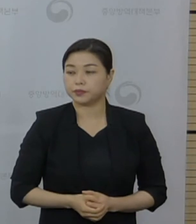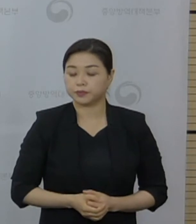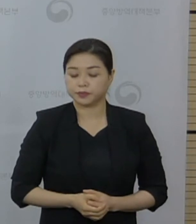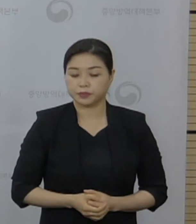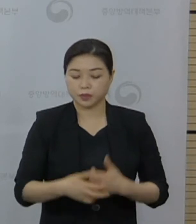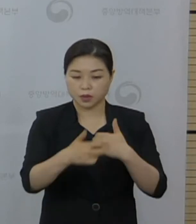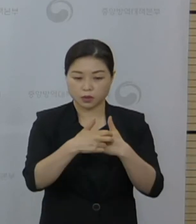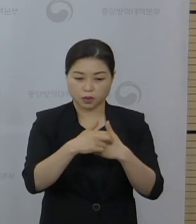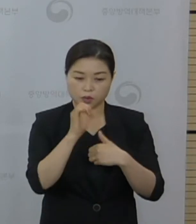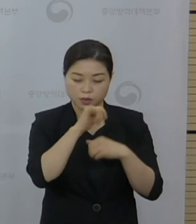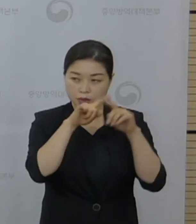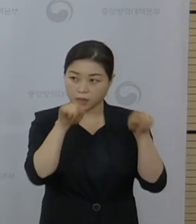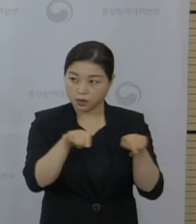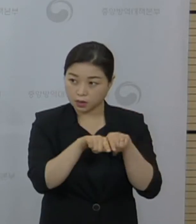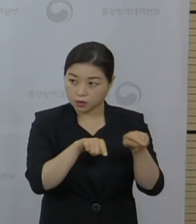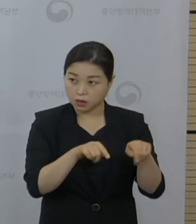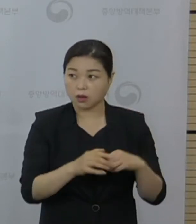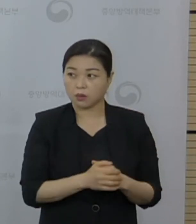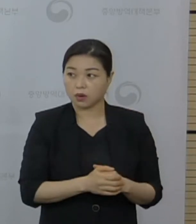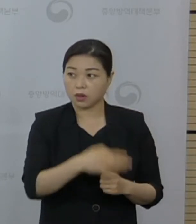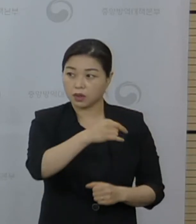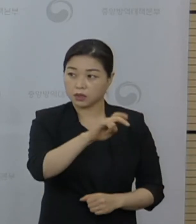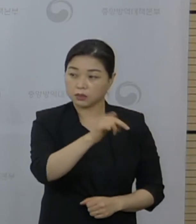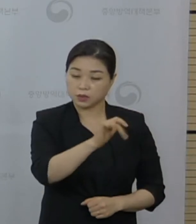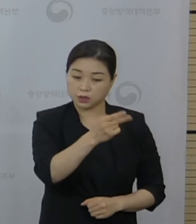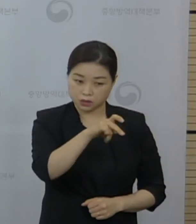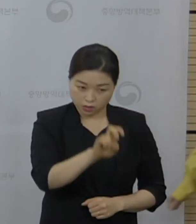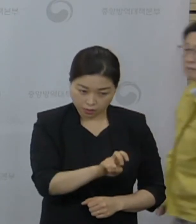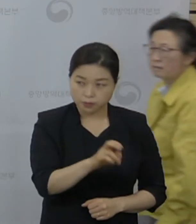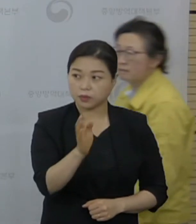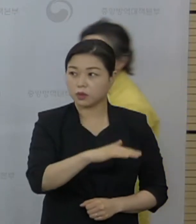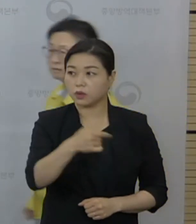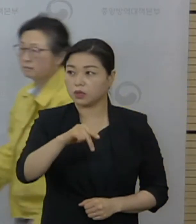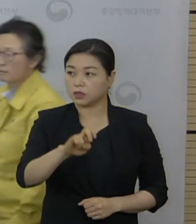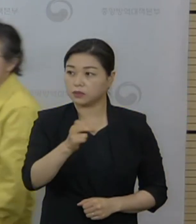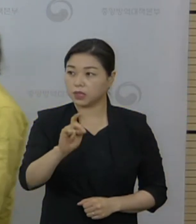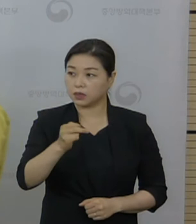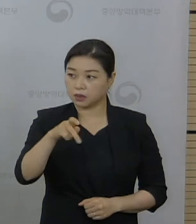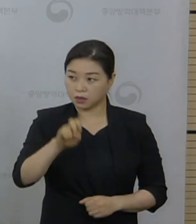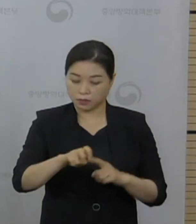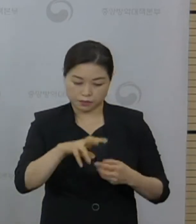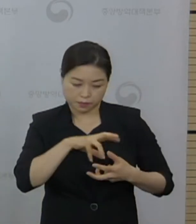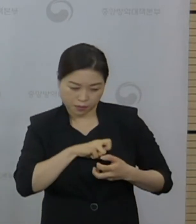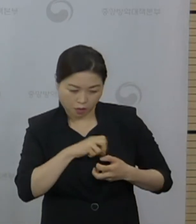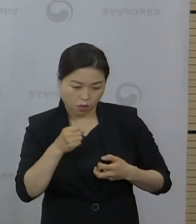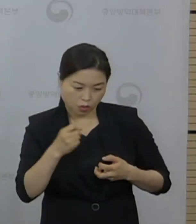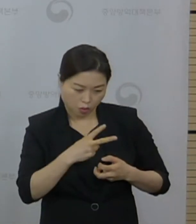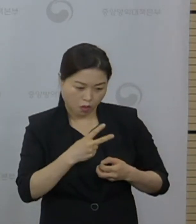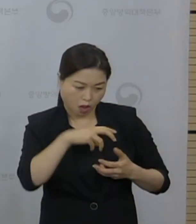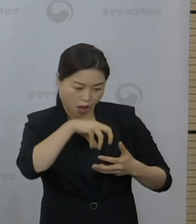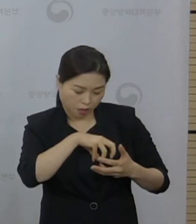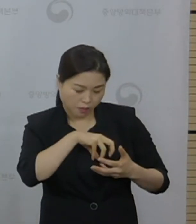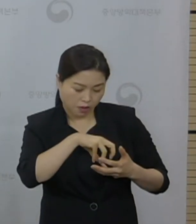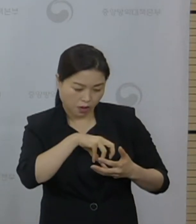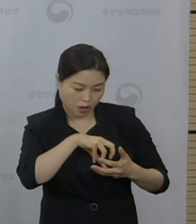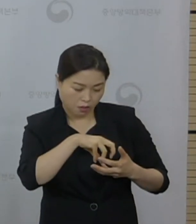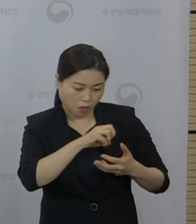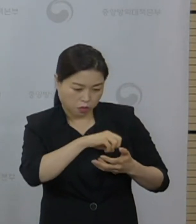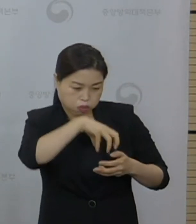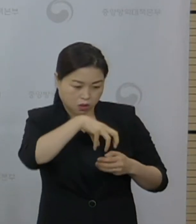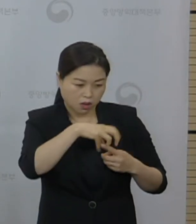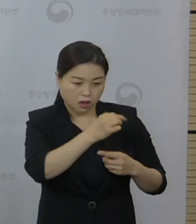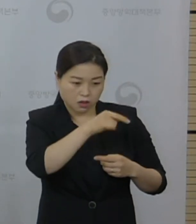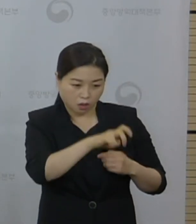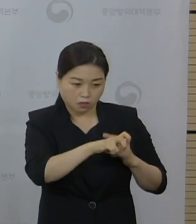배포된 심근염과 또 심낭염이 이제 mRNA 백신 접종으로 인한 부작용으로 공식 인정이 되는 것인지